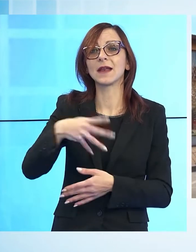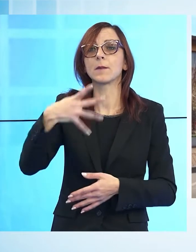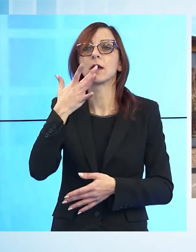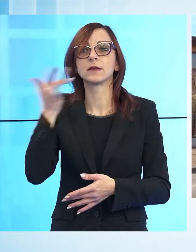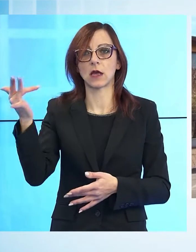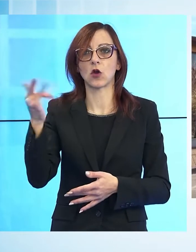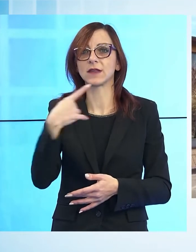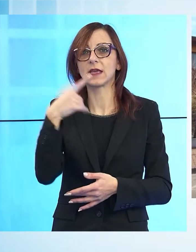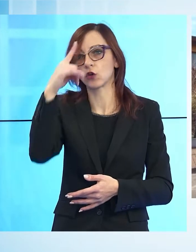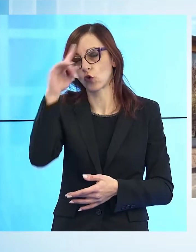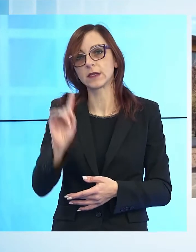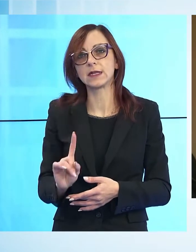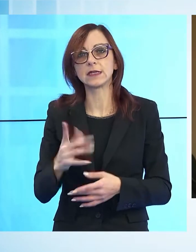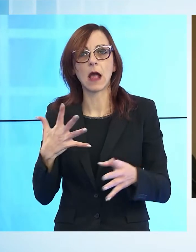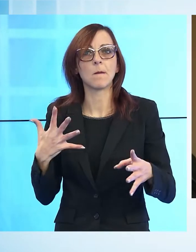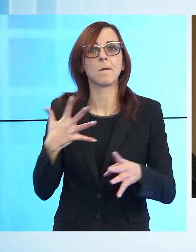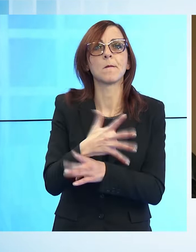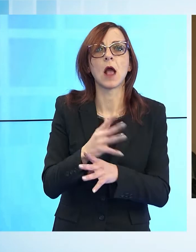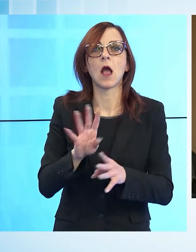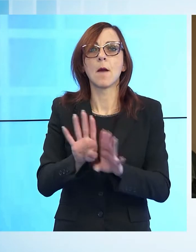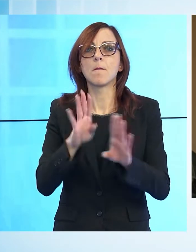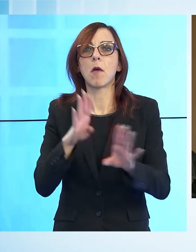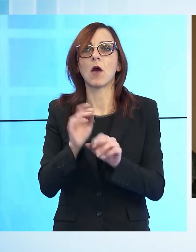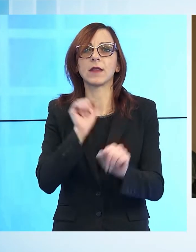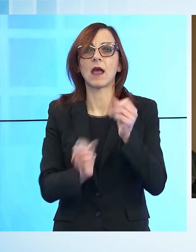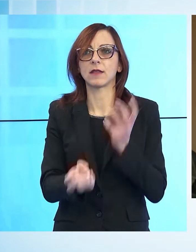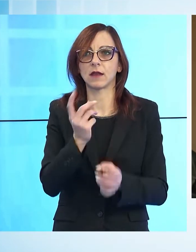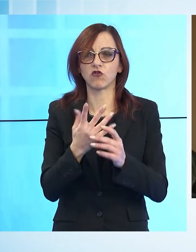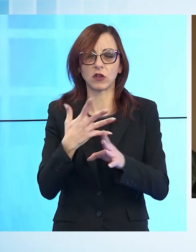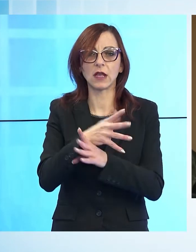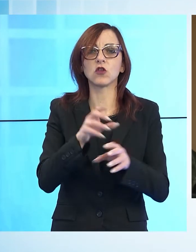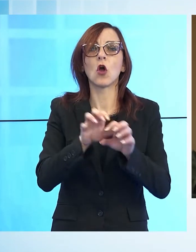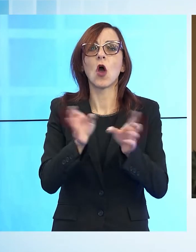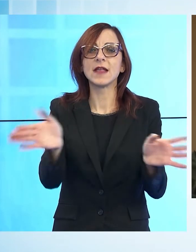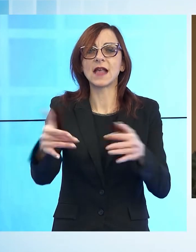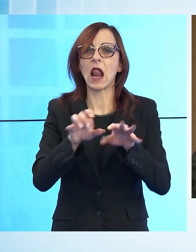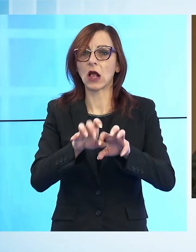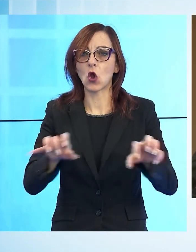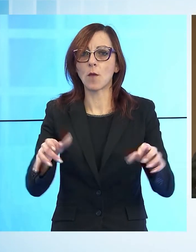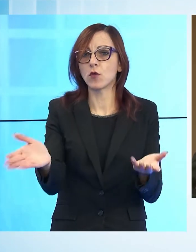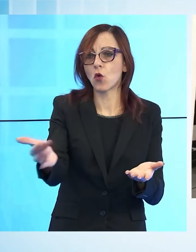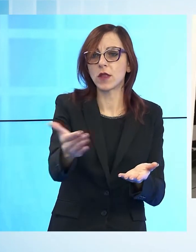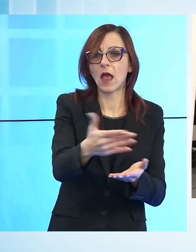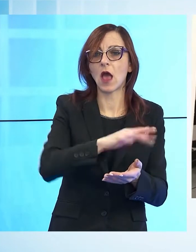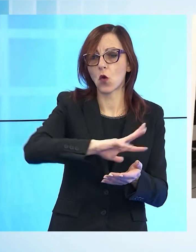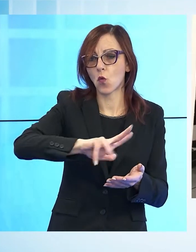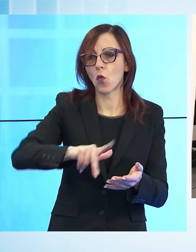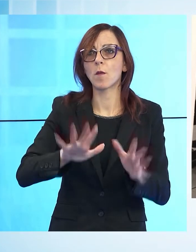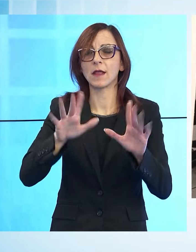introdotti forzando una porta antincendio e una volta all'interno hanno preso di mira la sala computer. Il bottino è di una decina di tablet.